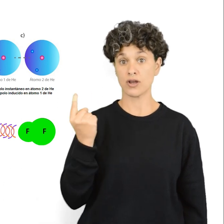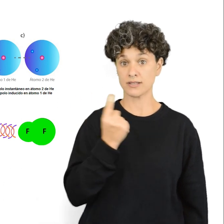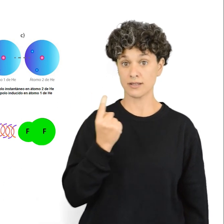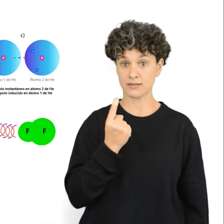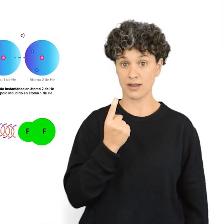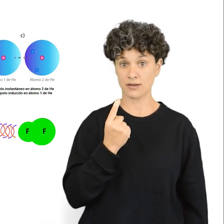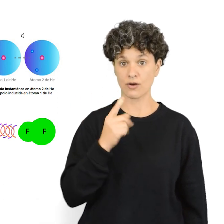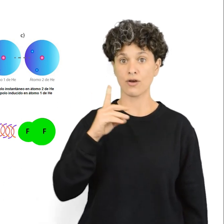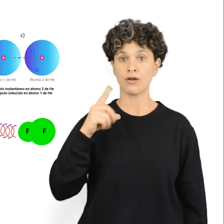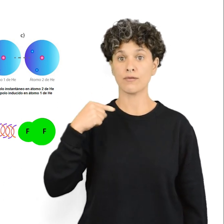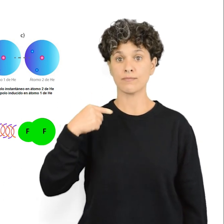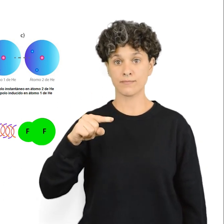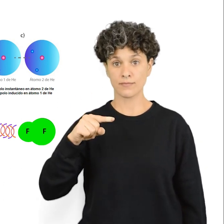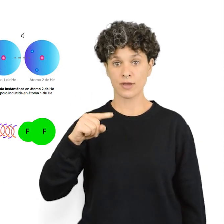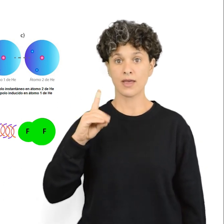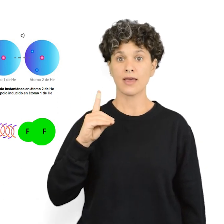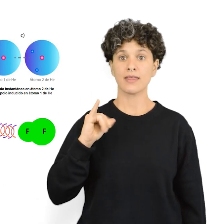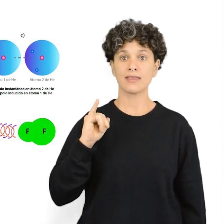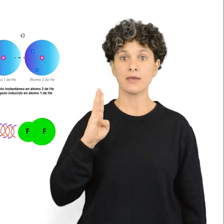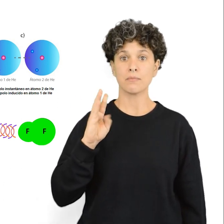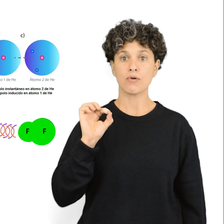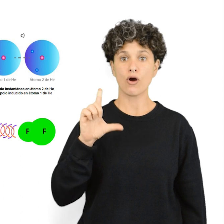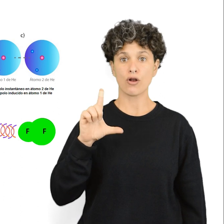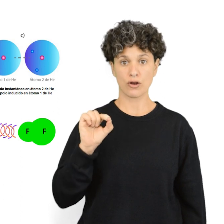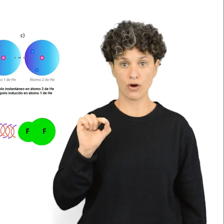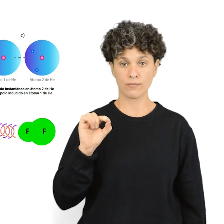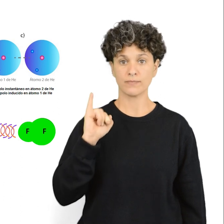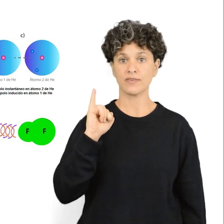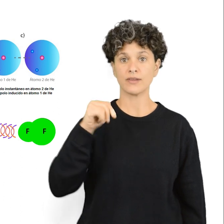La interacción dipolo instantáneo, dipolo inducido.